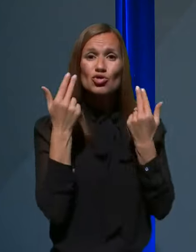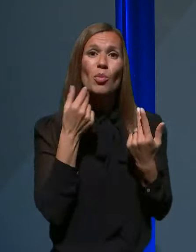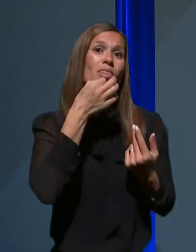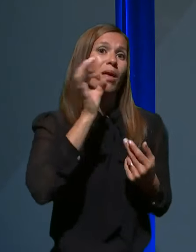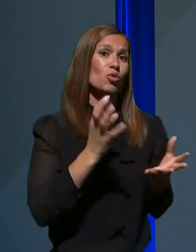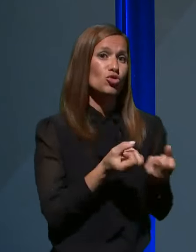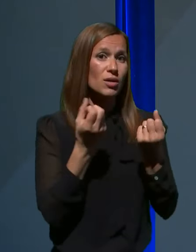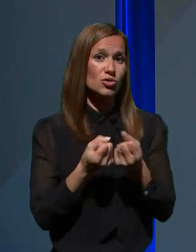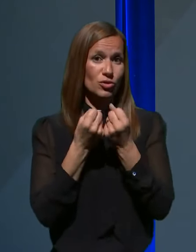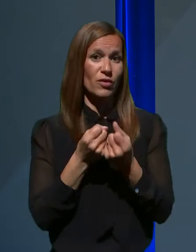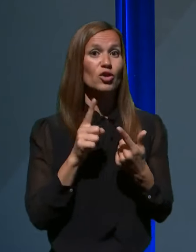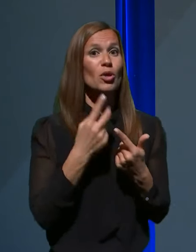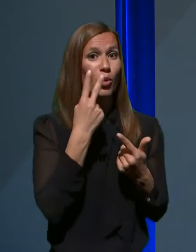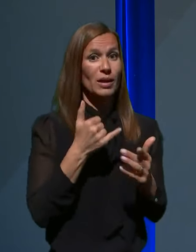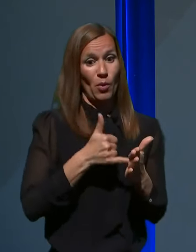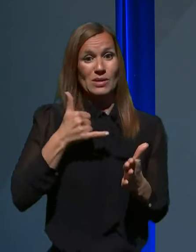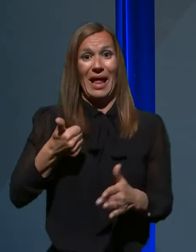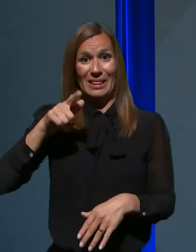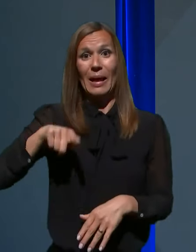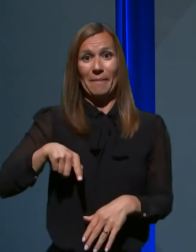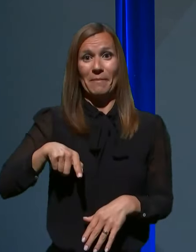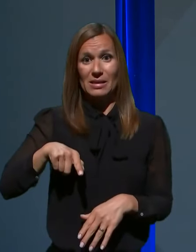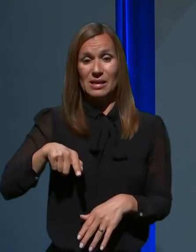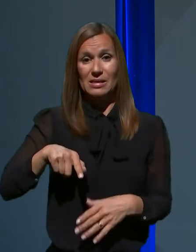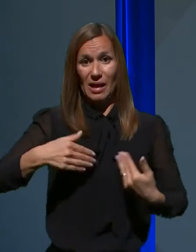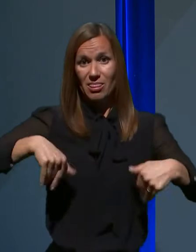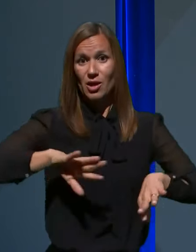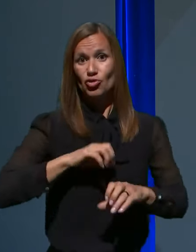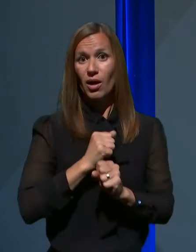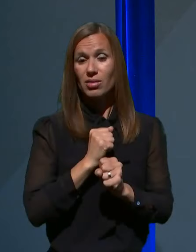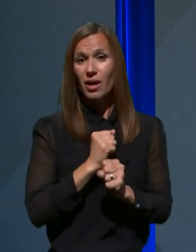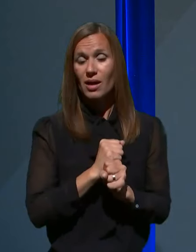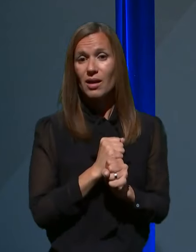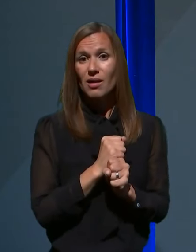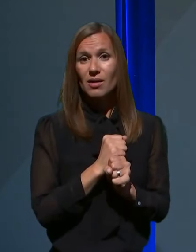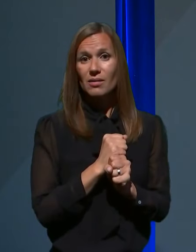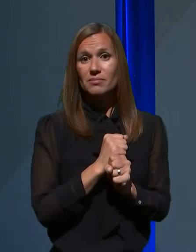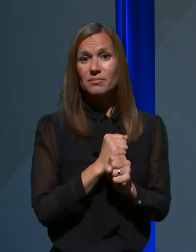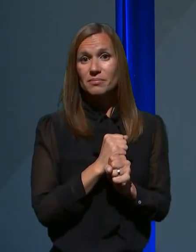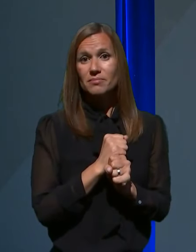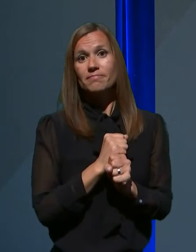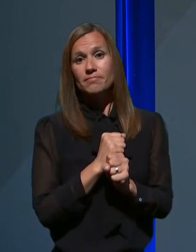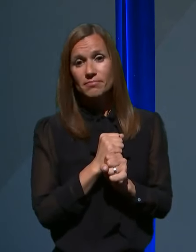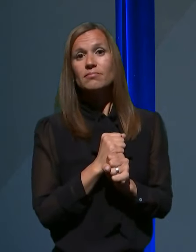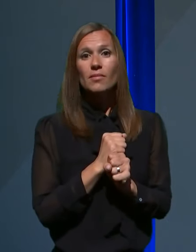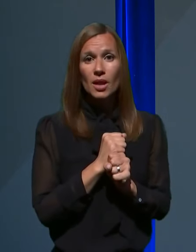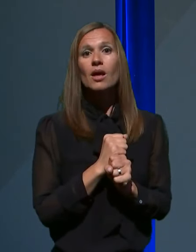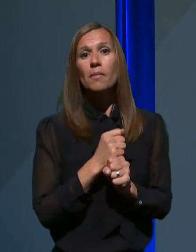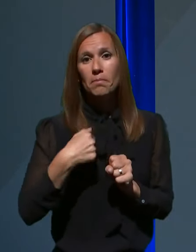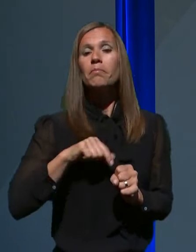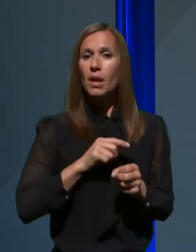zadnji mesec našega dela, smo na nek način lahko seveda tudi z rezultati